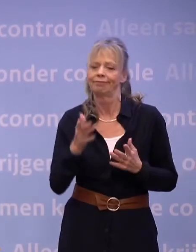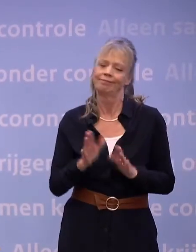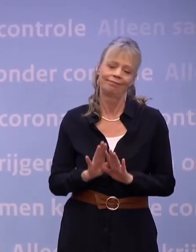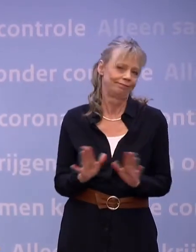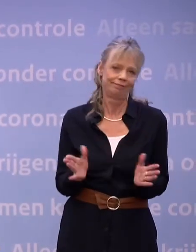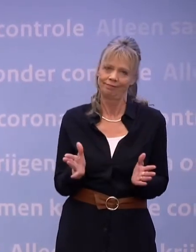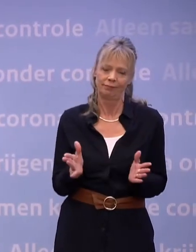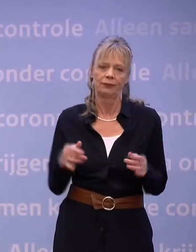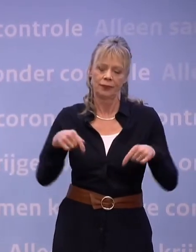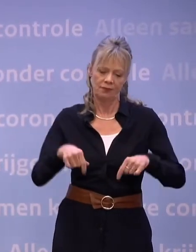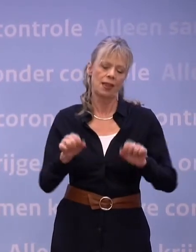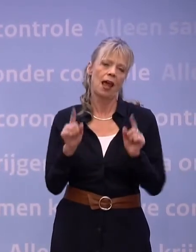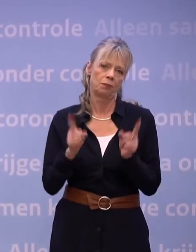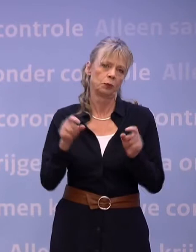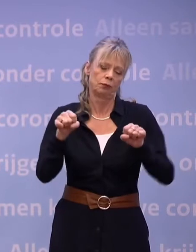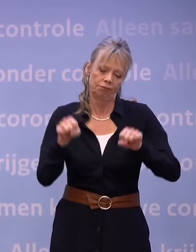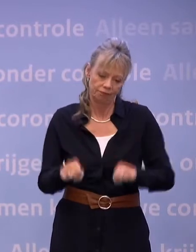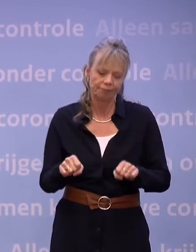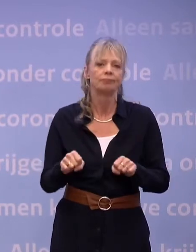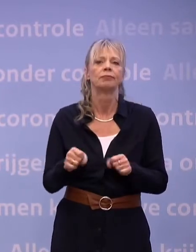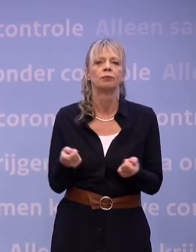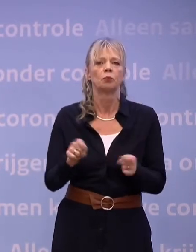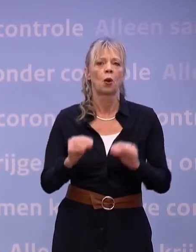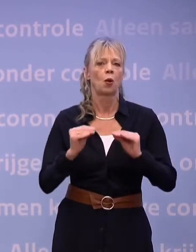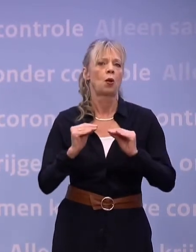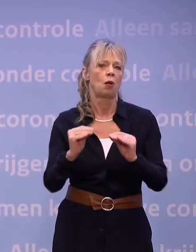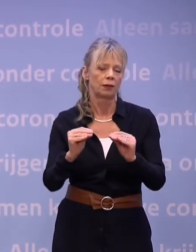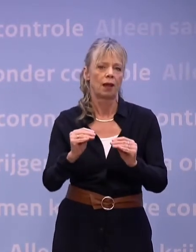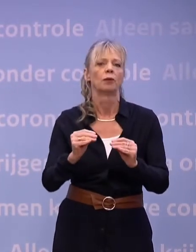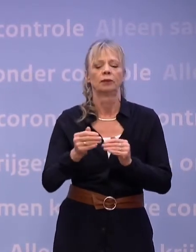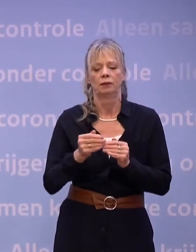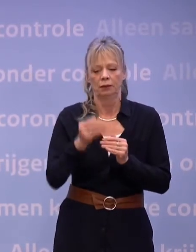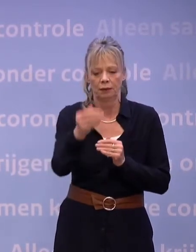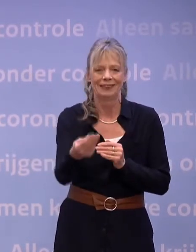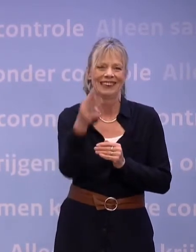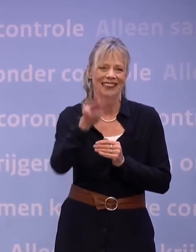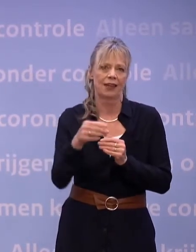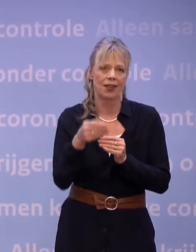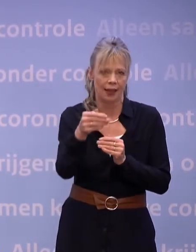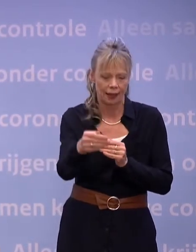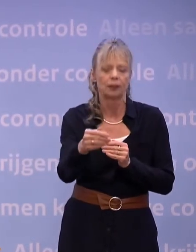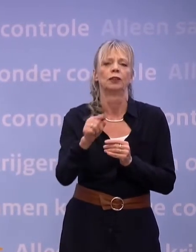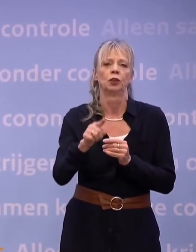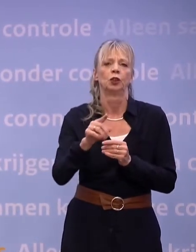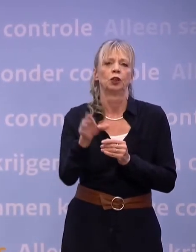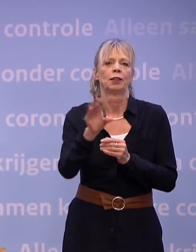de lockdown met drie weken te verlengen... ...tot en met dinsdag 9 februari.